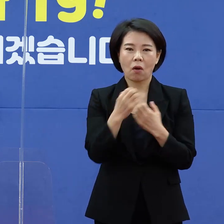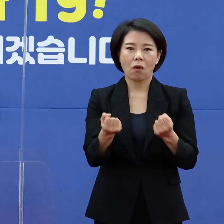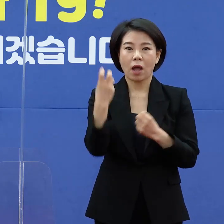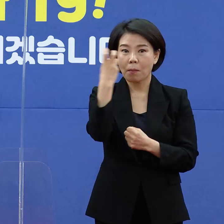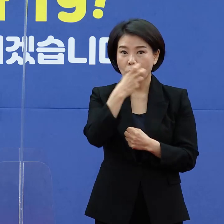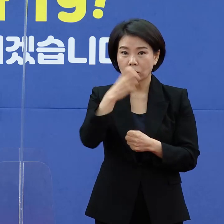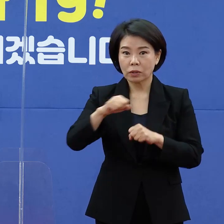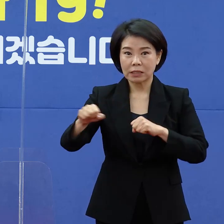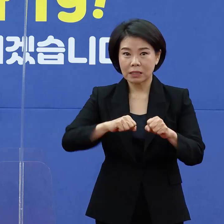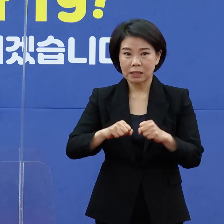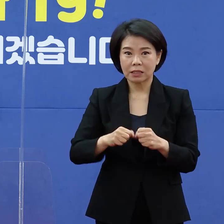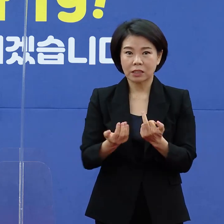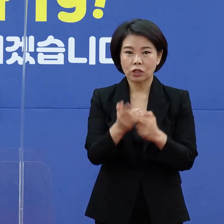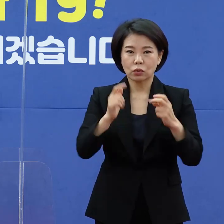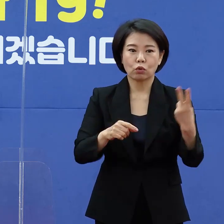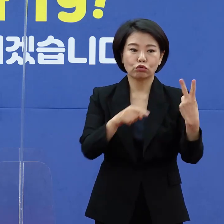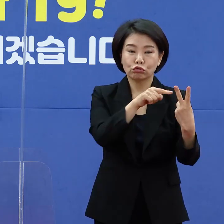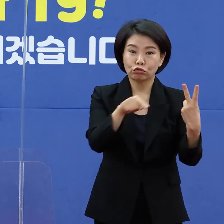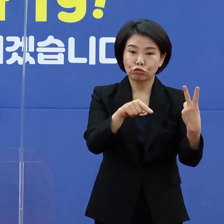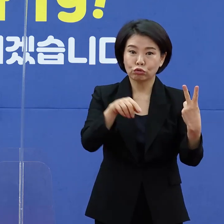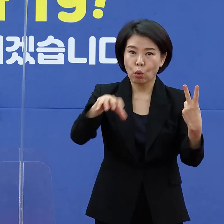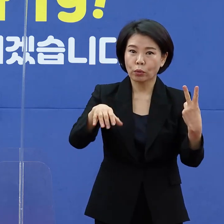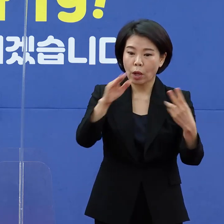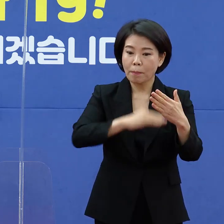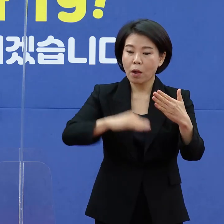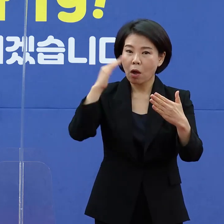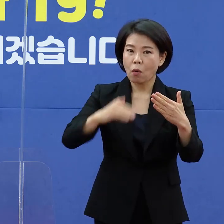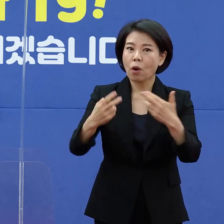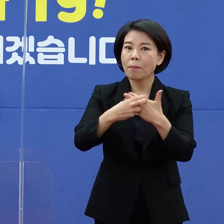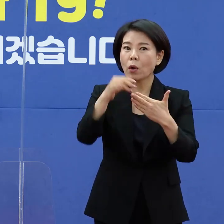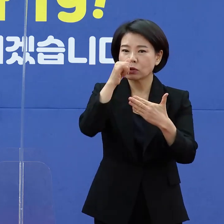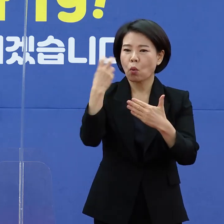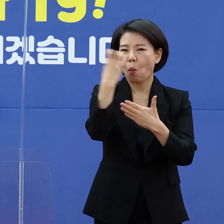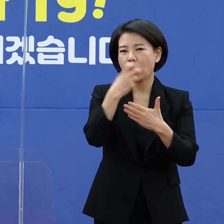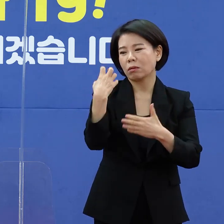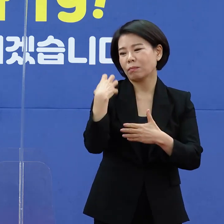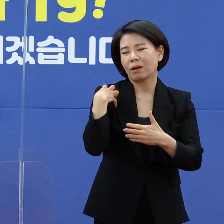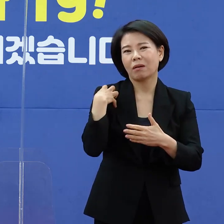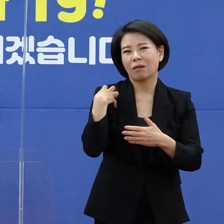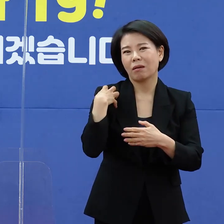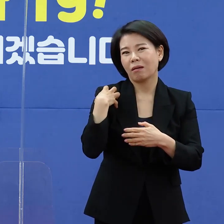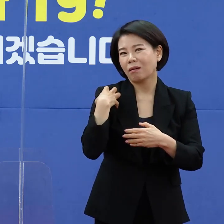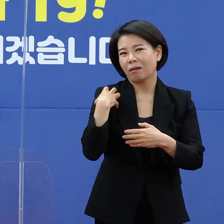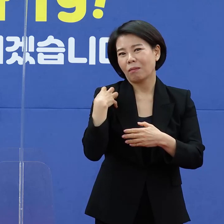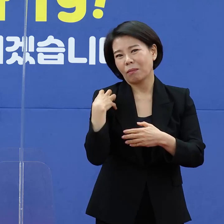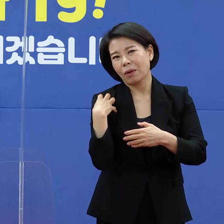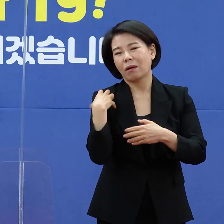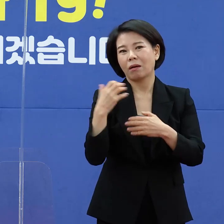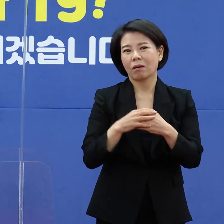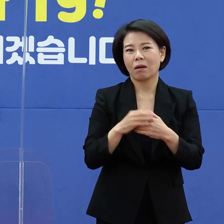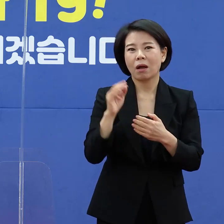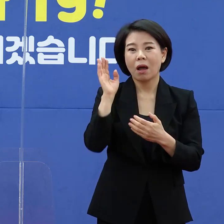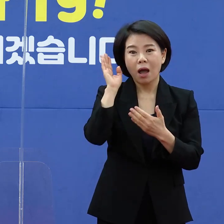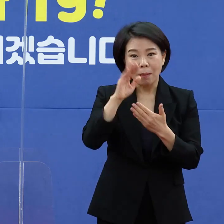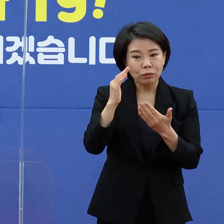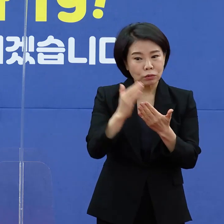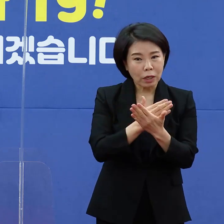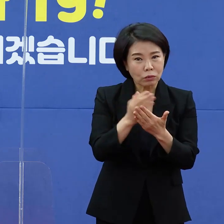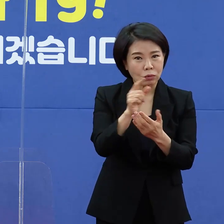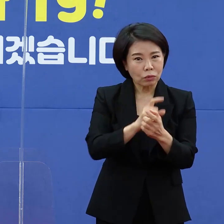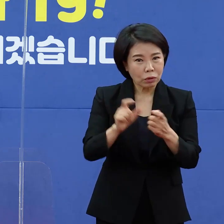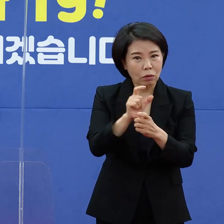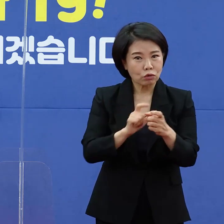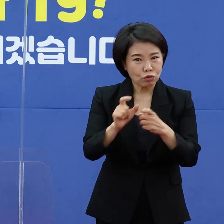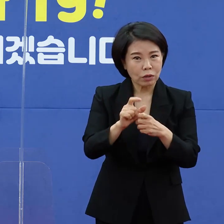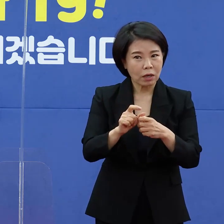실수하고 있는 도내 두 곳의 공공병원에서 관리 부담이 발생되고 있는데요. 항목 분산 대책은 있는지 설명 바란다는